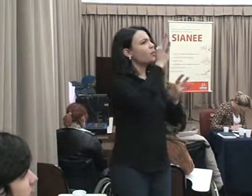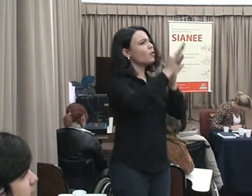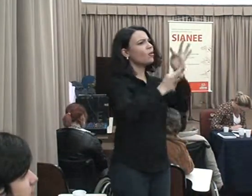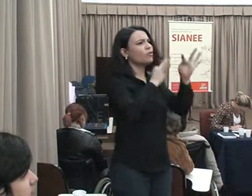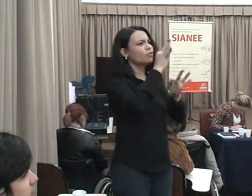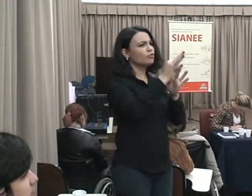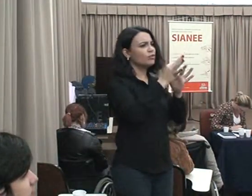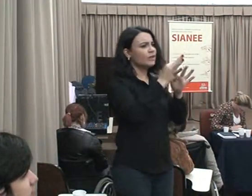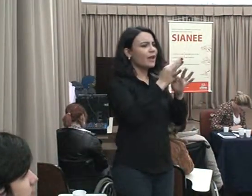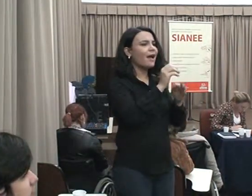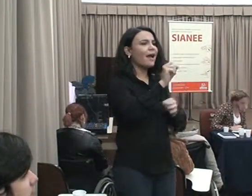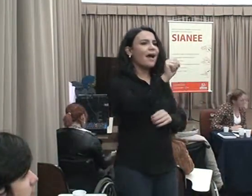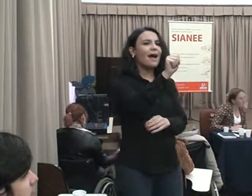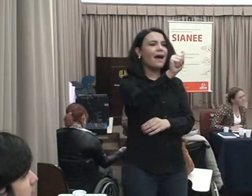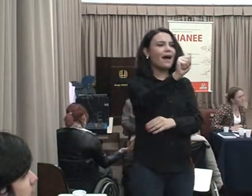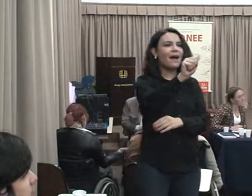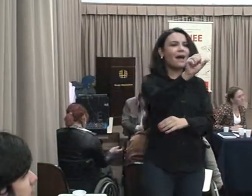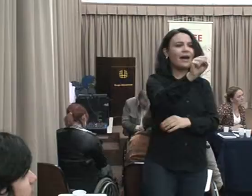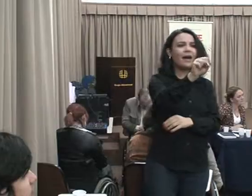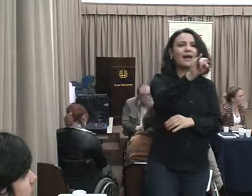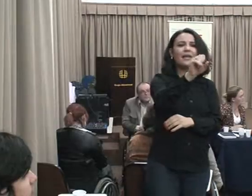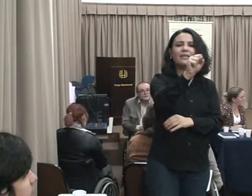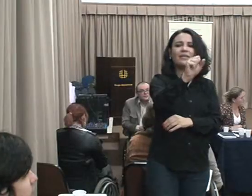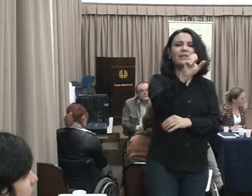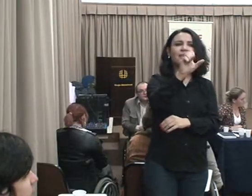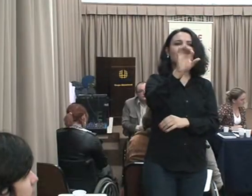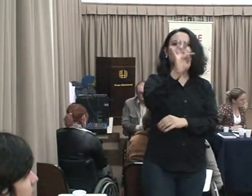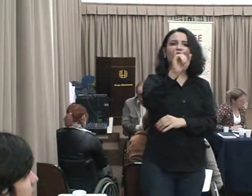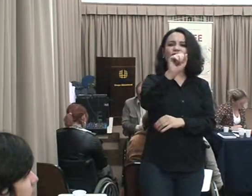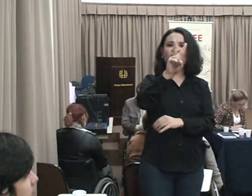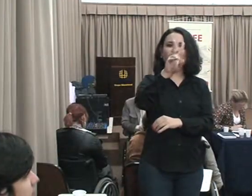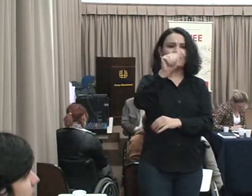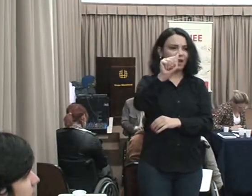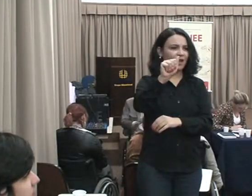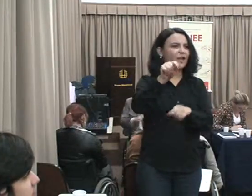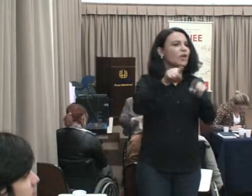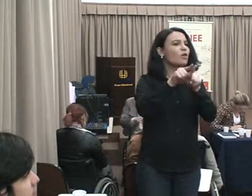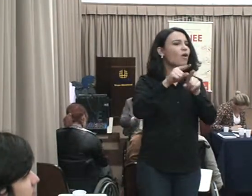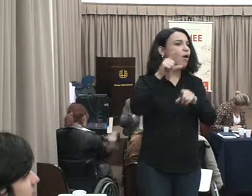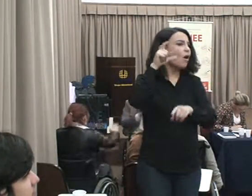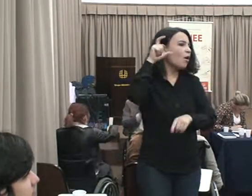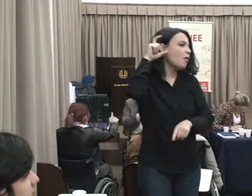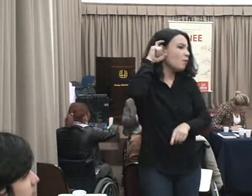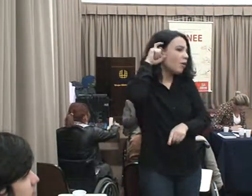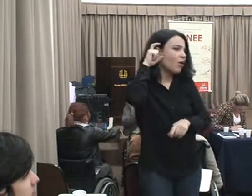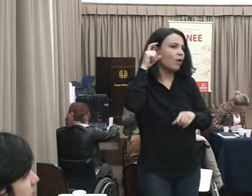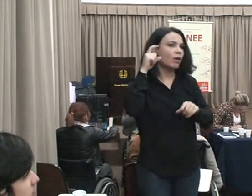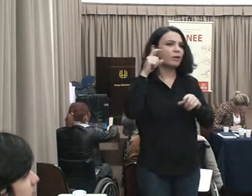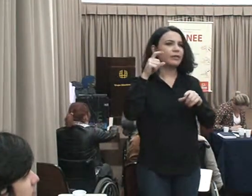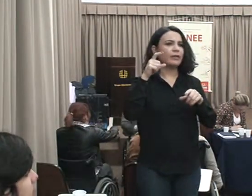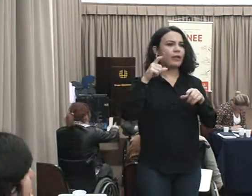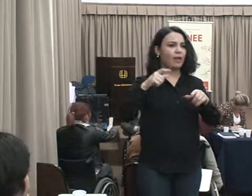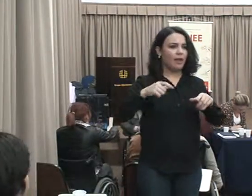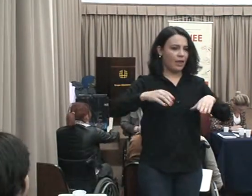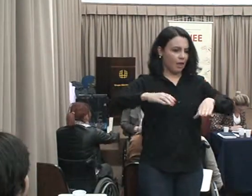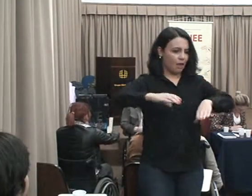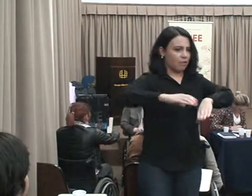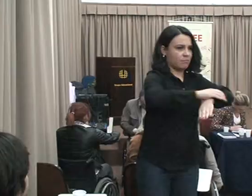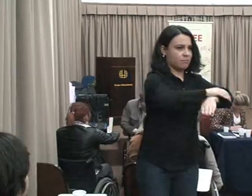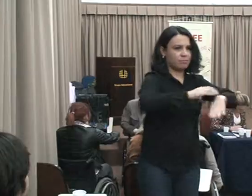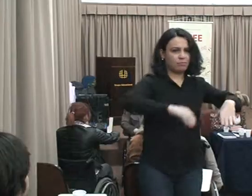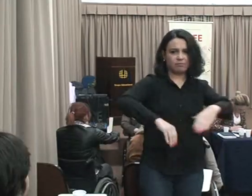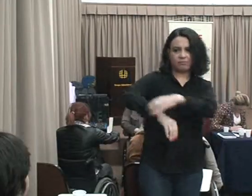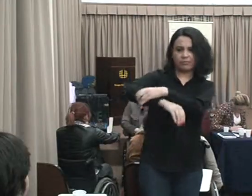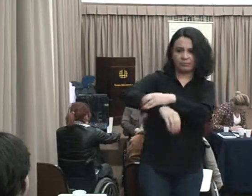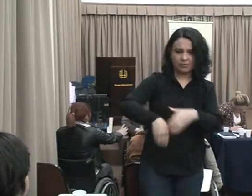prótese Eu achei assim Mas como? Então coloquei assim Destaquei Tecnologia